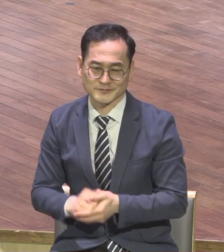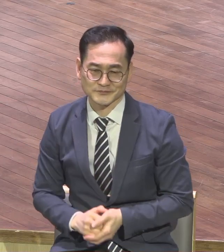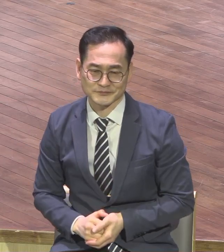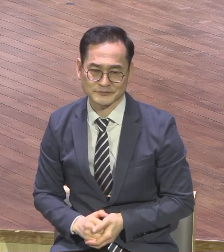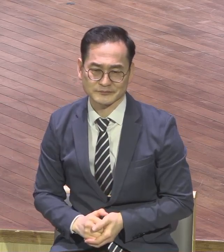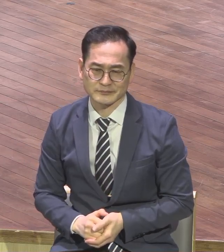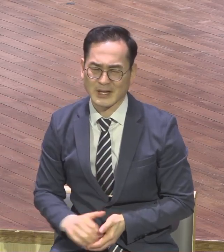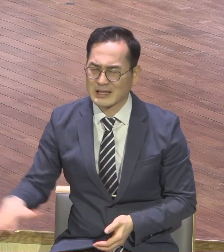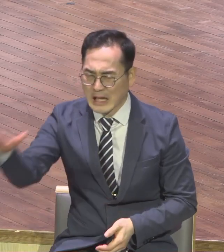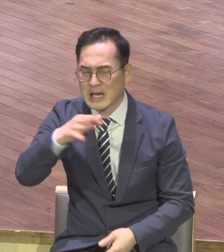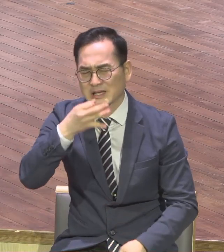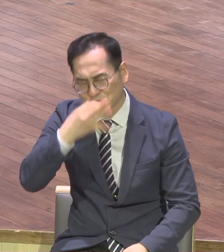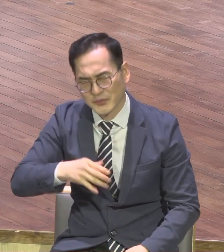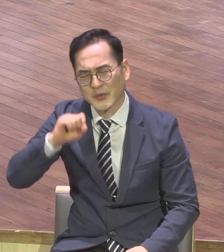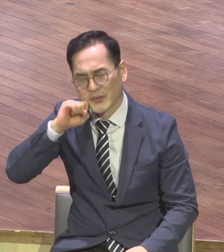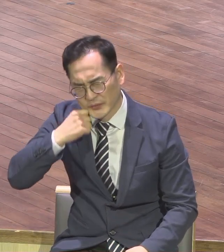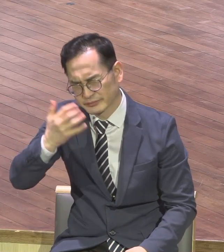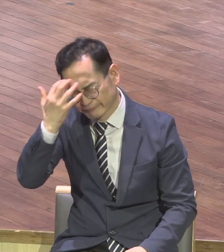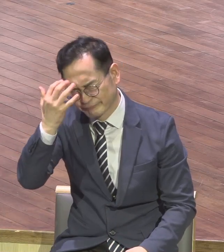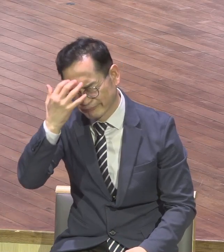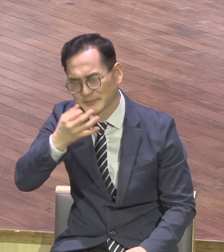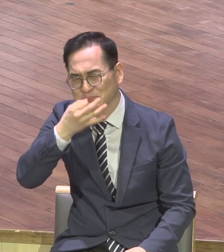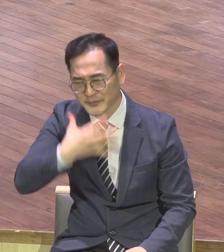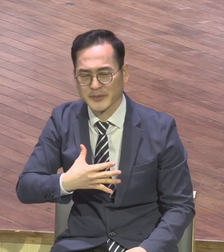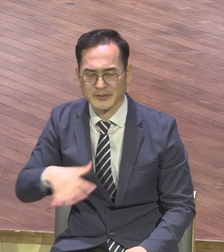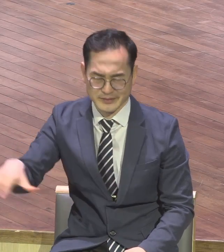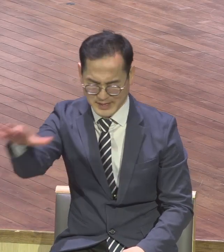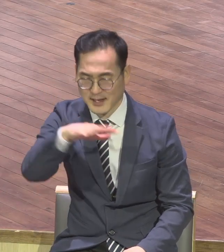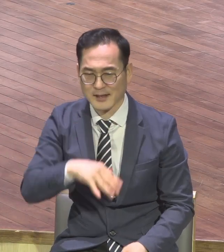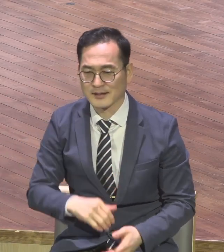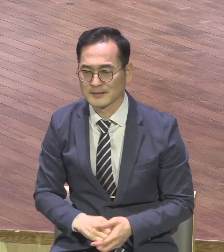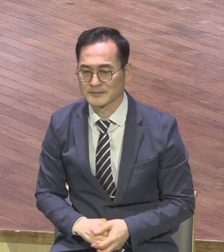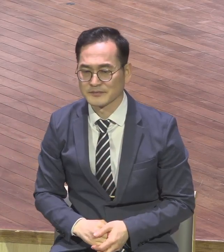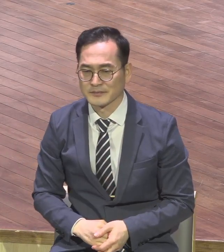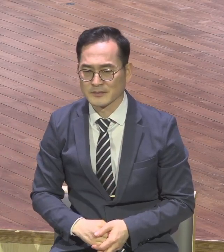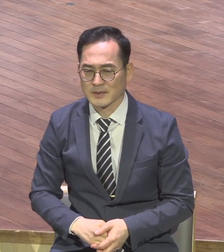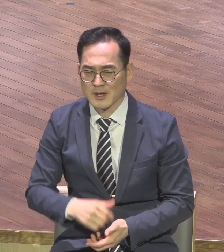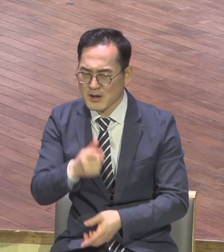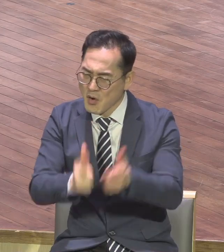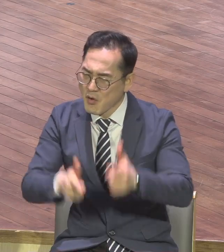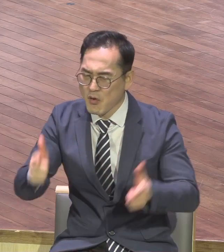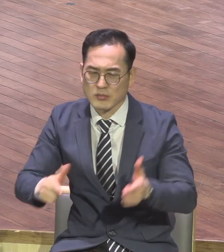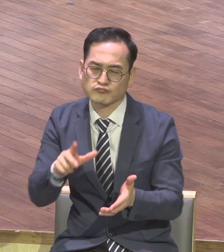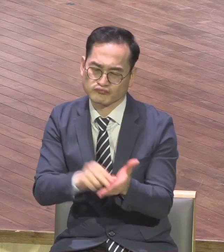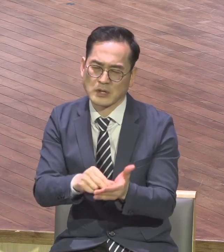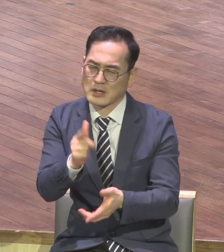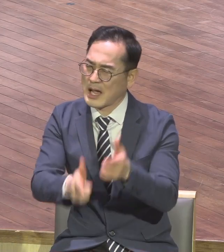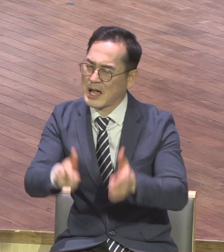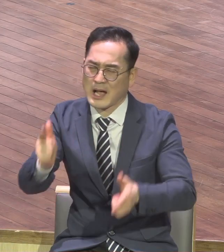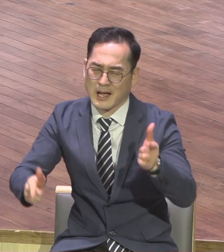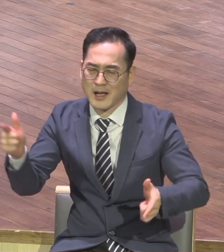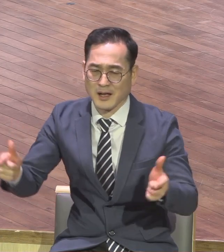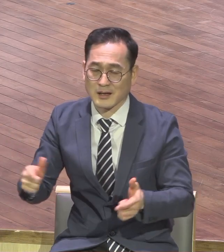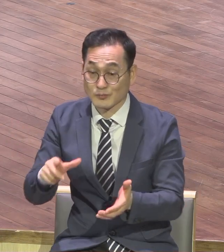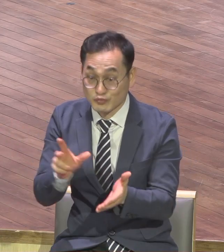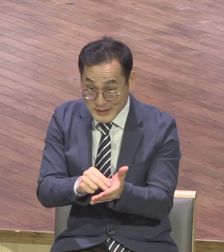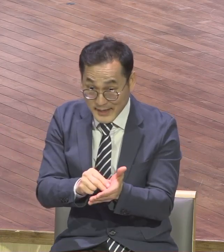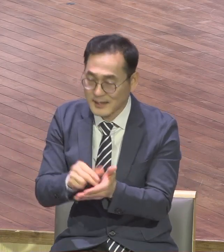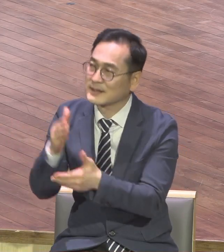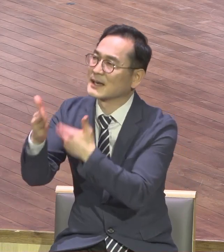거의 없어요 대부분 다 어려운 과정들이 많이 있습니다 여러가지 문제가 많이 있습니다 그 모든 문제는 하나님께 부르지는 여러분에게